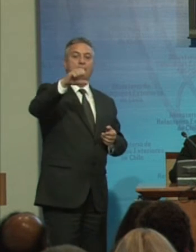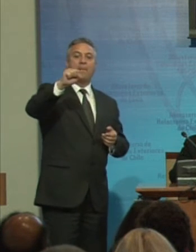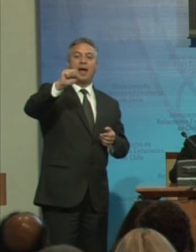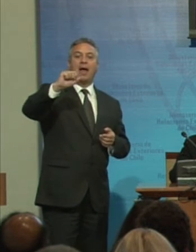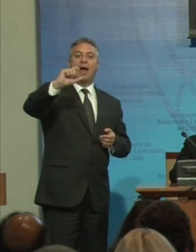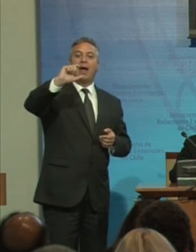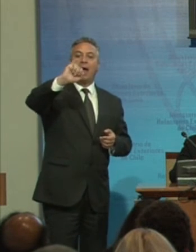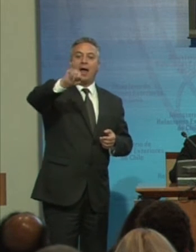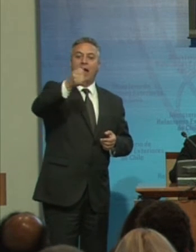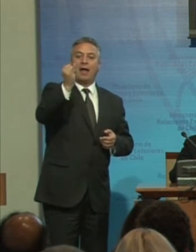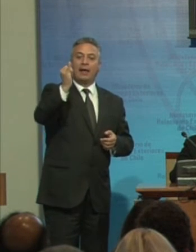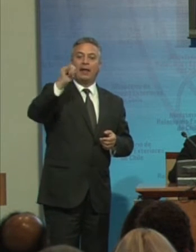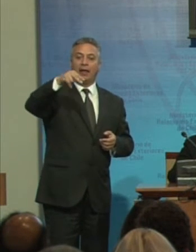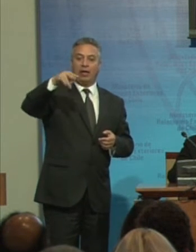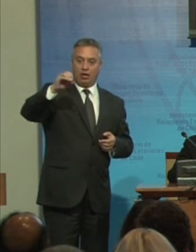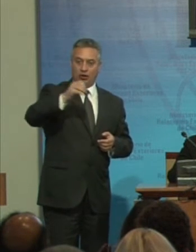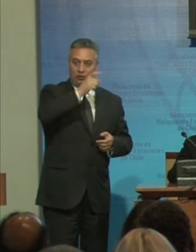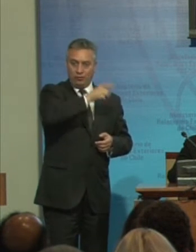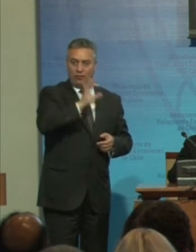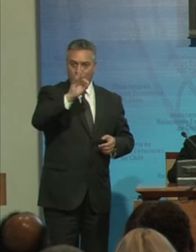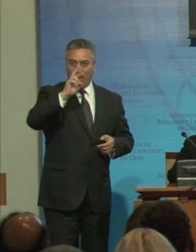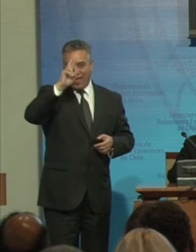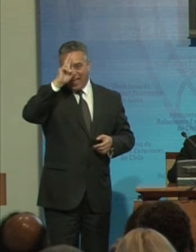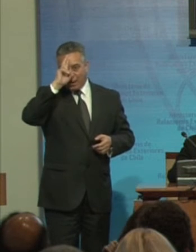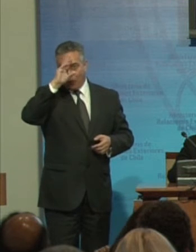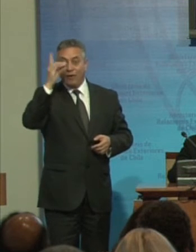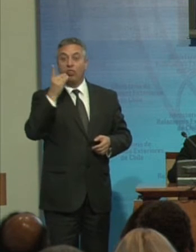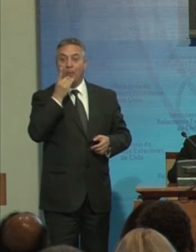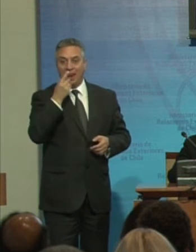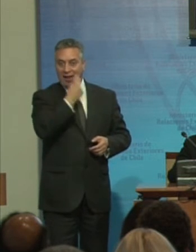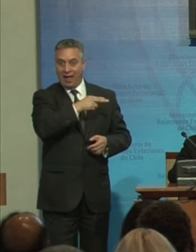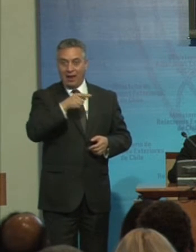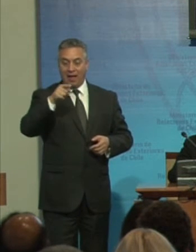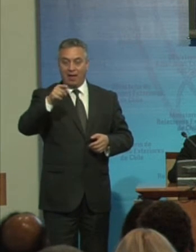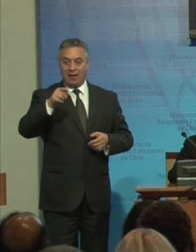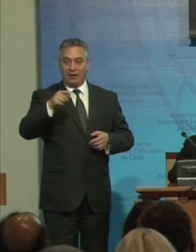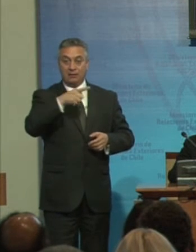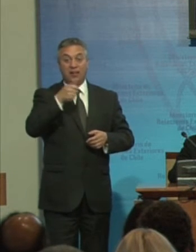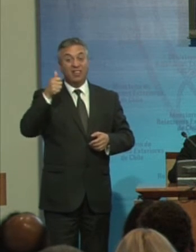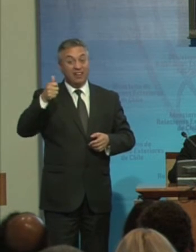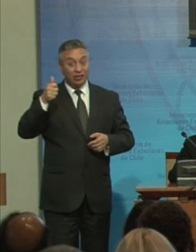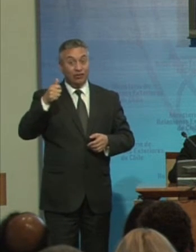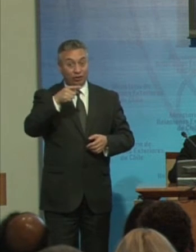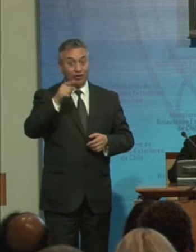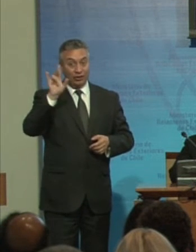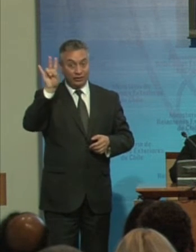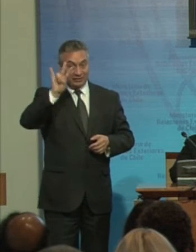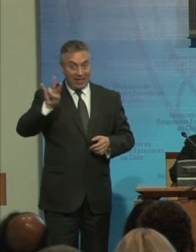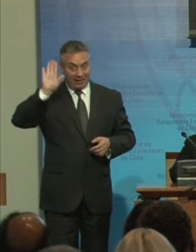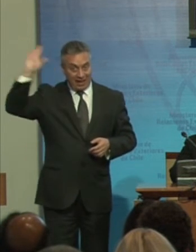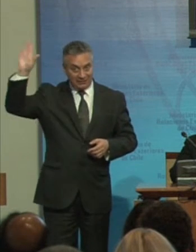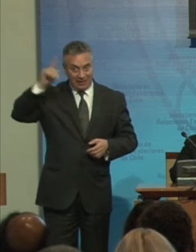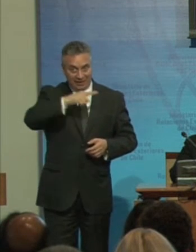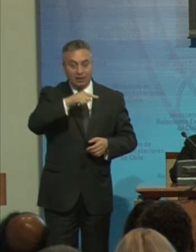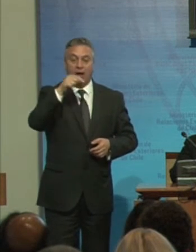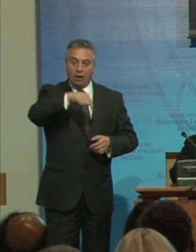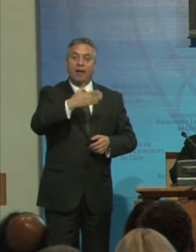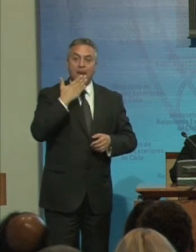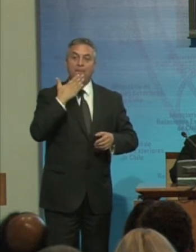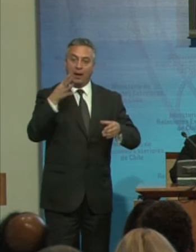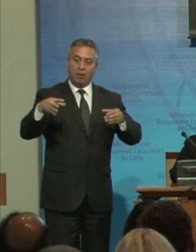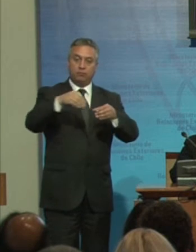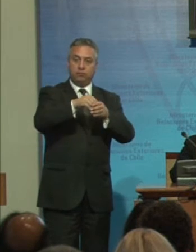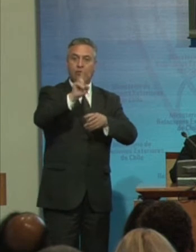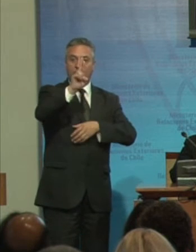Cormoran En Dominicano También Su organización Integrante De la RIADIS Y hoy día Dirigiendo Todo el esfuerzo Del